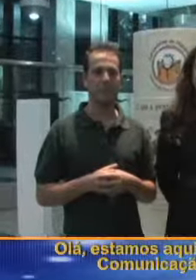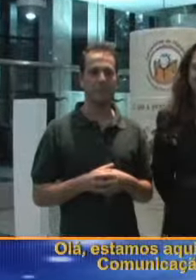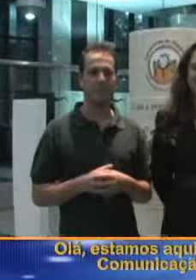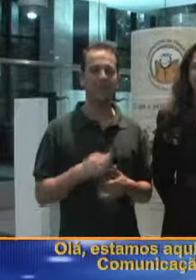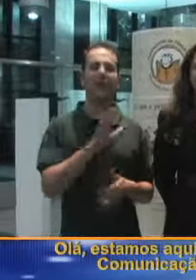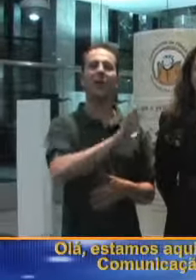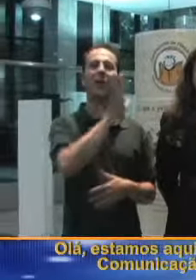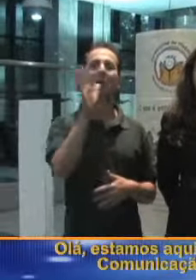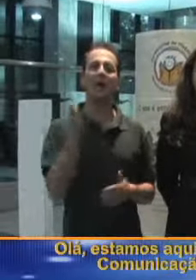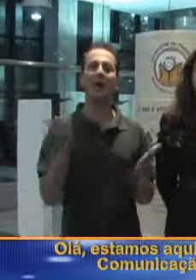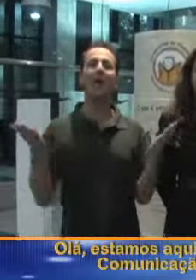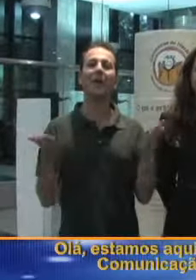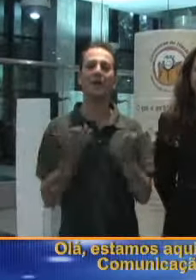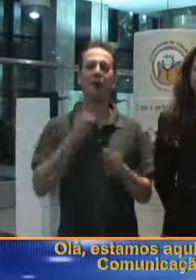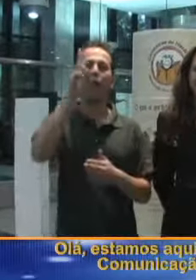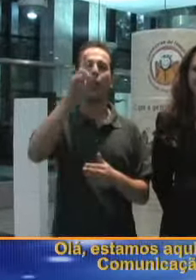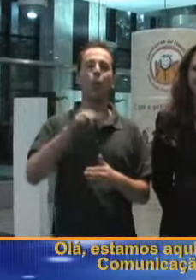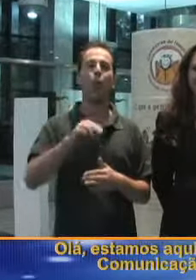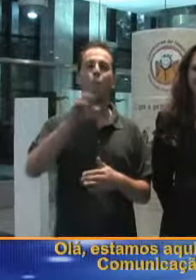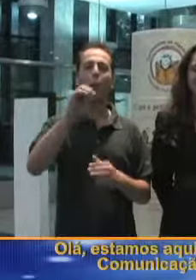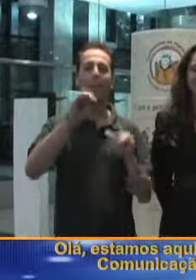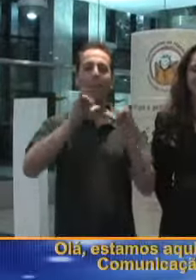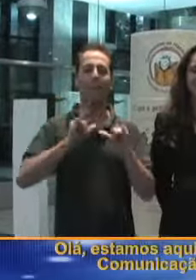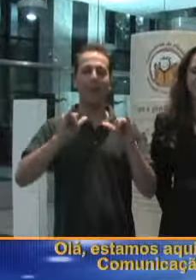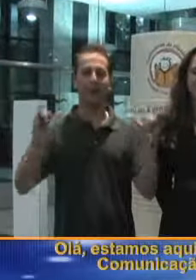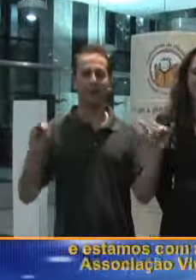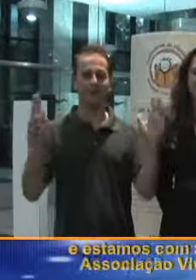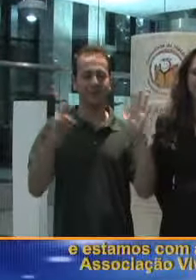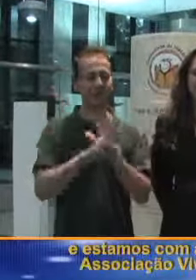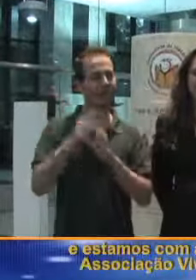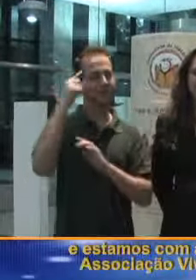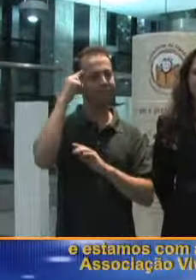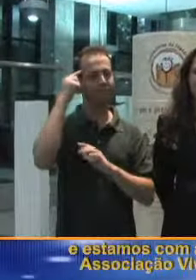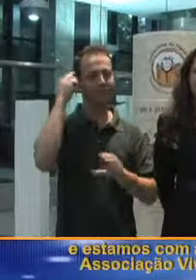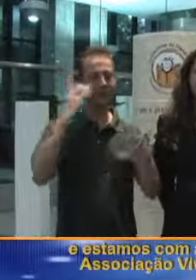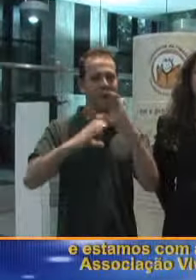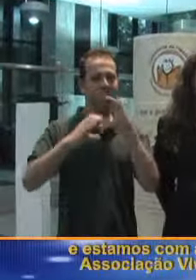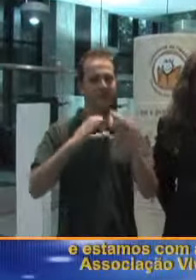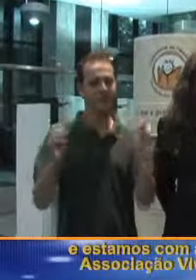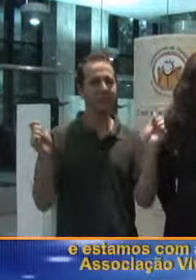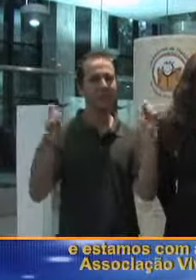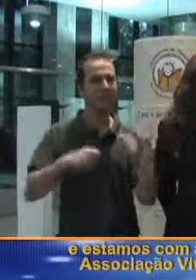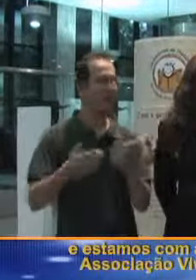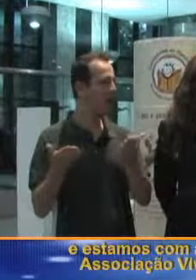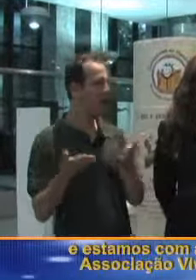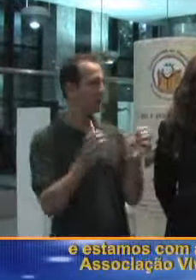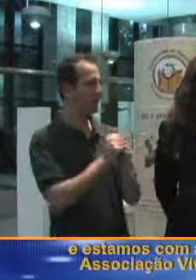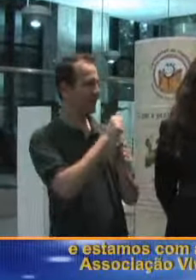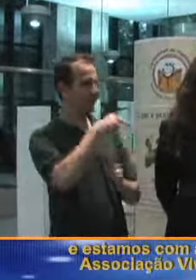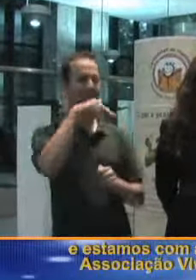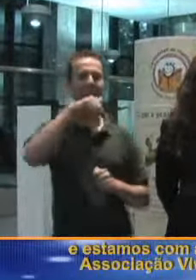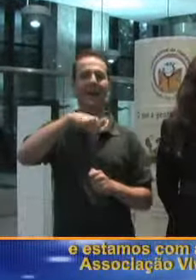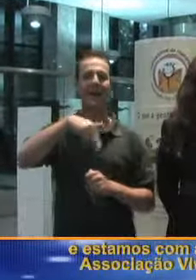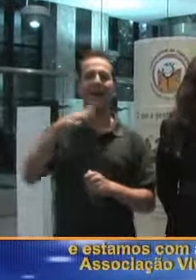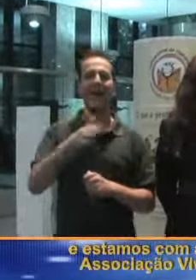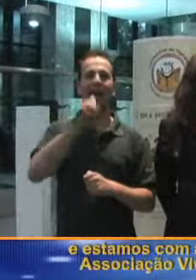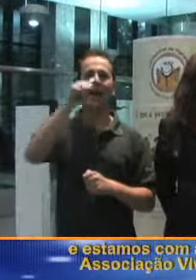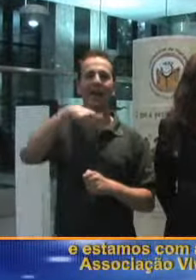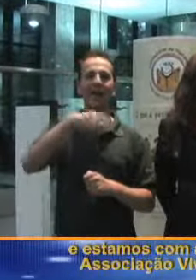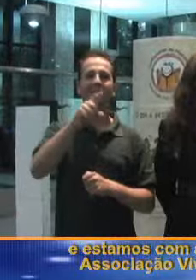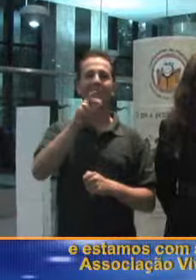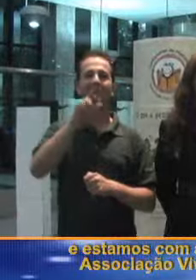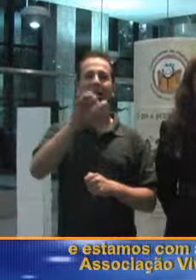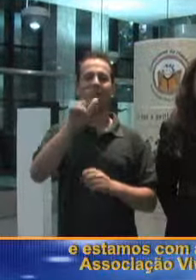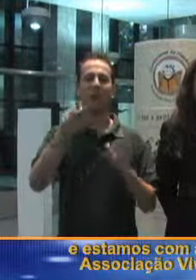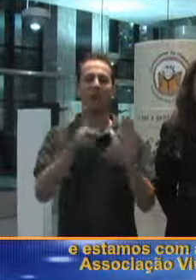Olá, estamos aqui na Unomarkt Comunicação Consciente. Estamos com a Ana Andrade, da